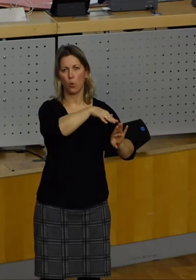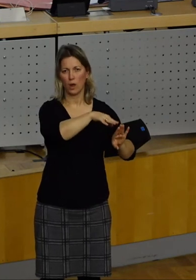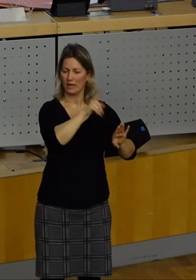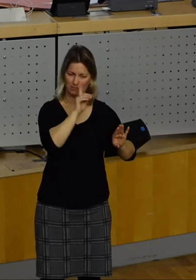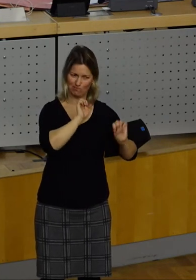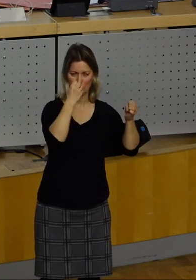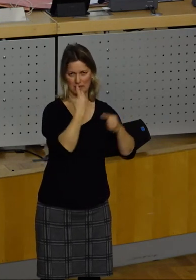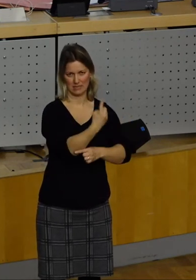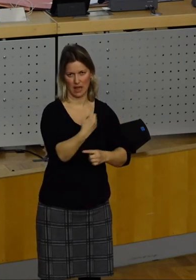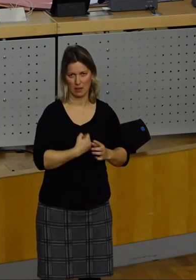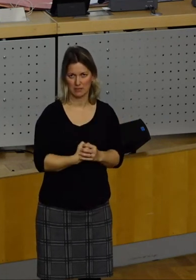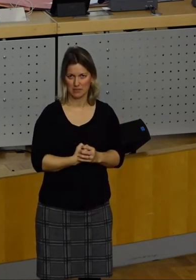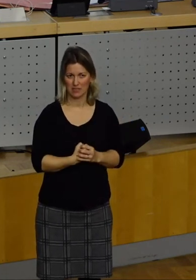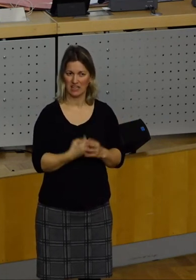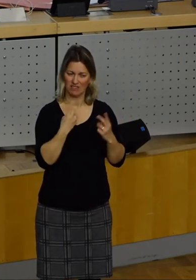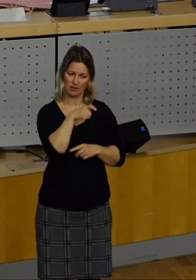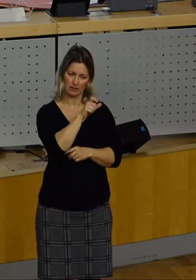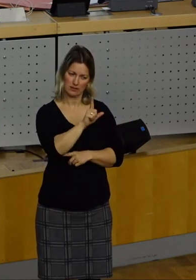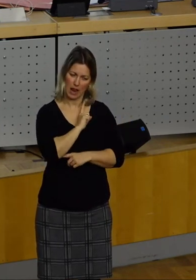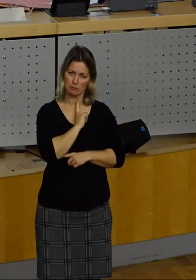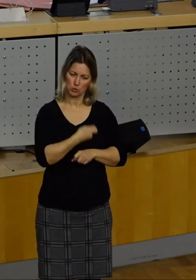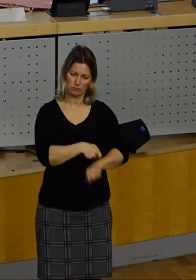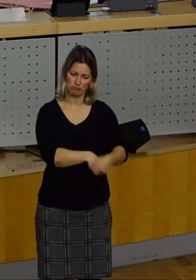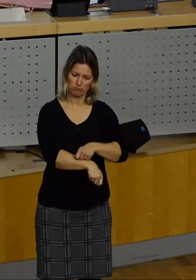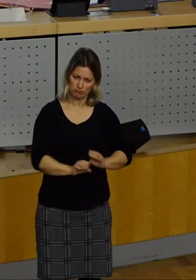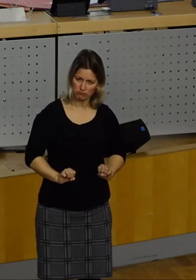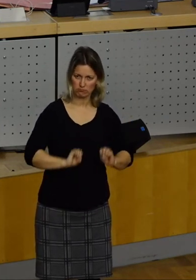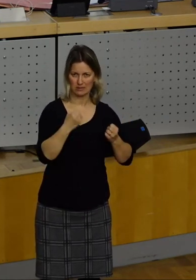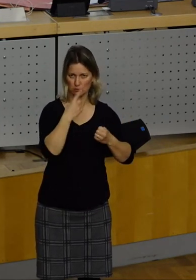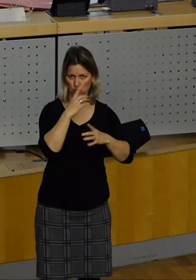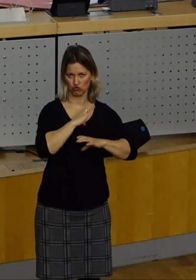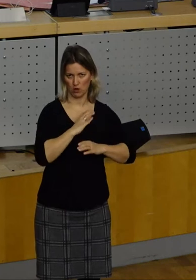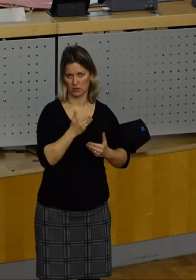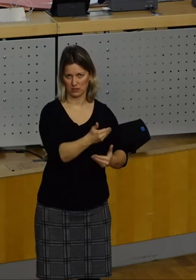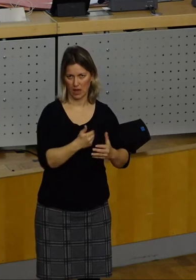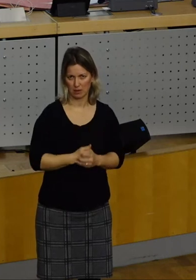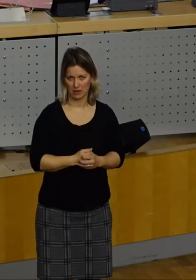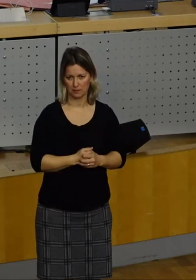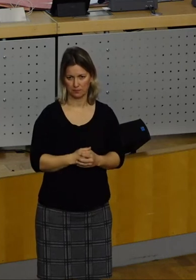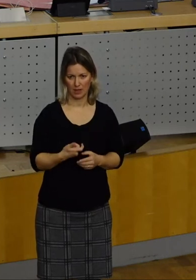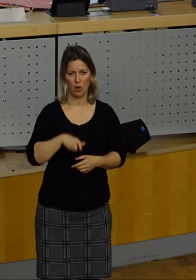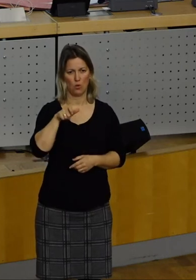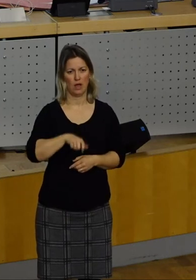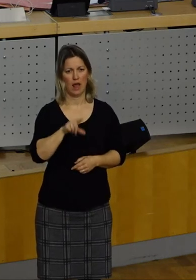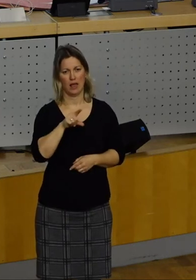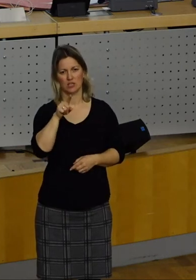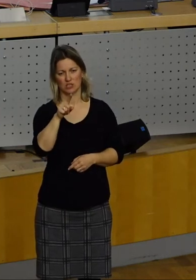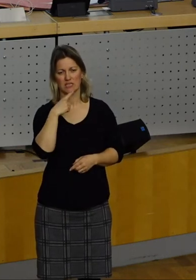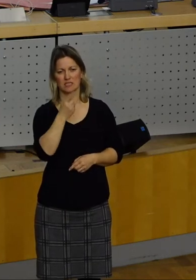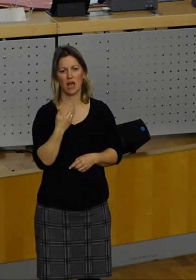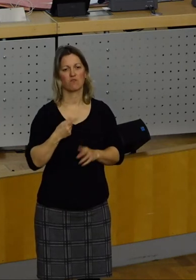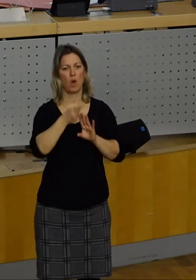Die Bürger müssen die Möglichkeit haben, von sich aus die Initiative zu ergreifen. Kollege Lichty hat vor einem Jahr die gestärkten